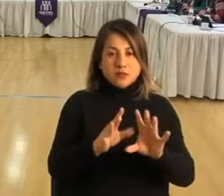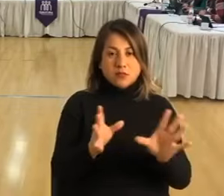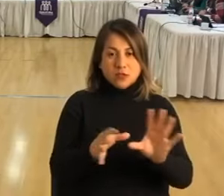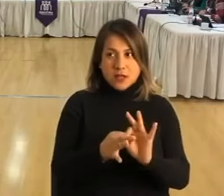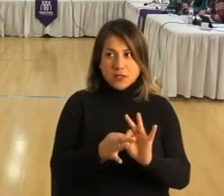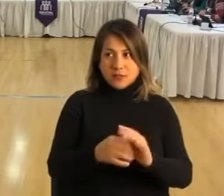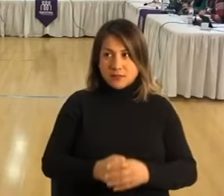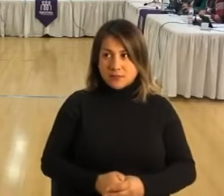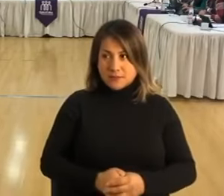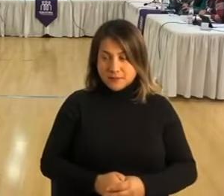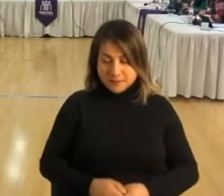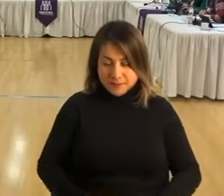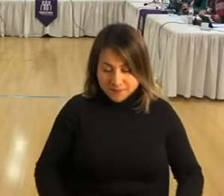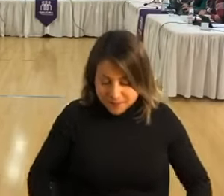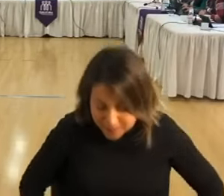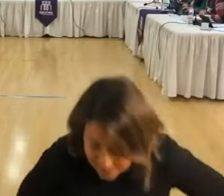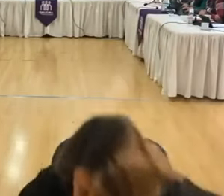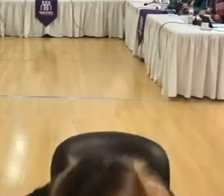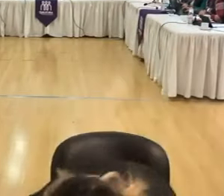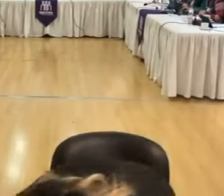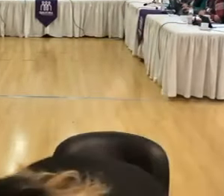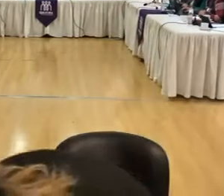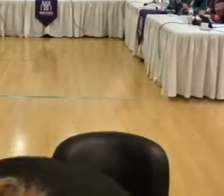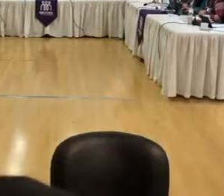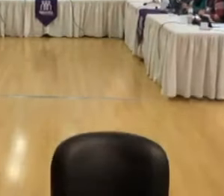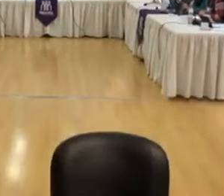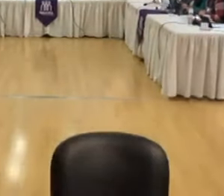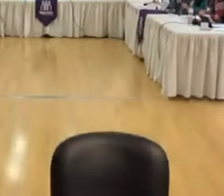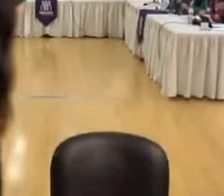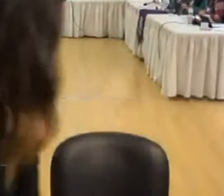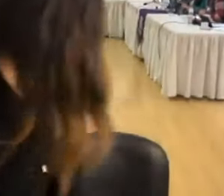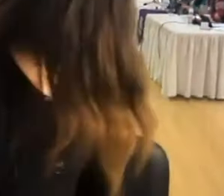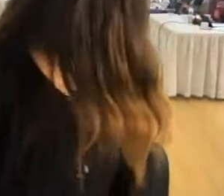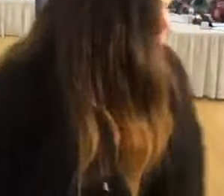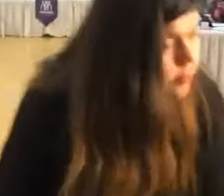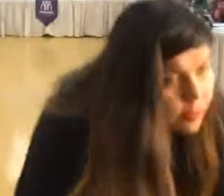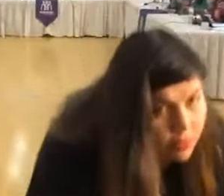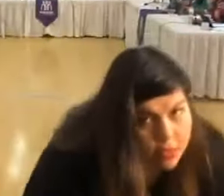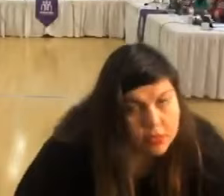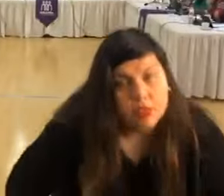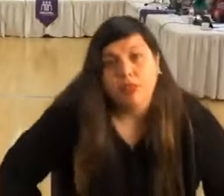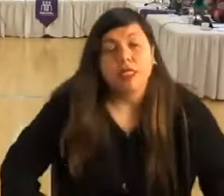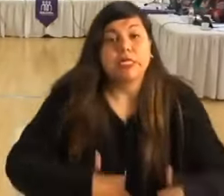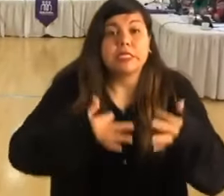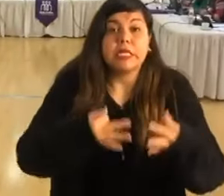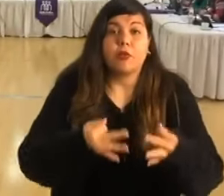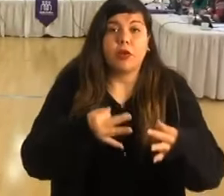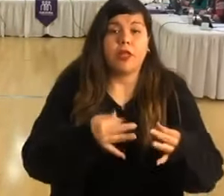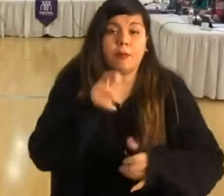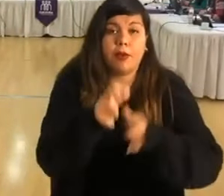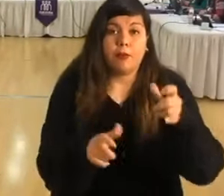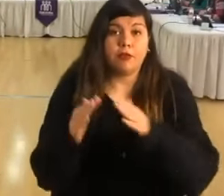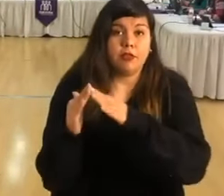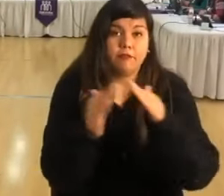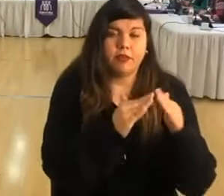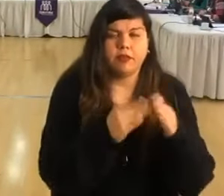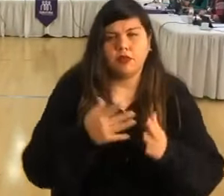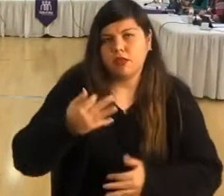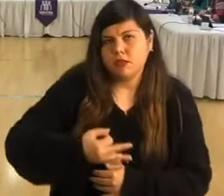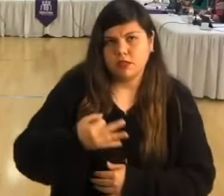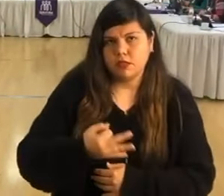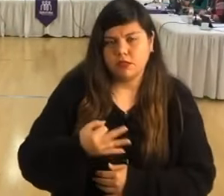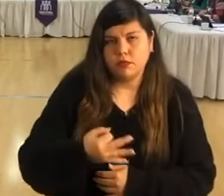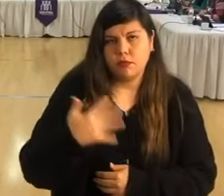Sí, así es. La prioridad para todas las vecinas y vecinos es la seguridad y estamos apoyándole en eso.